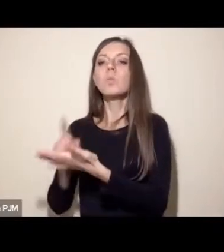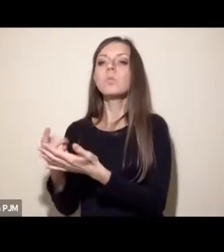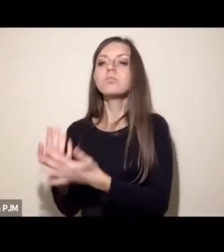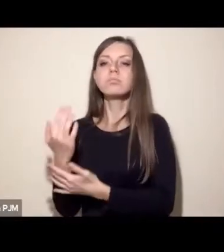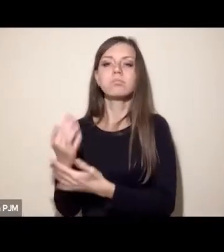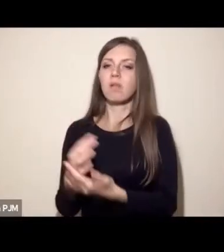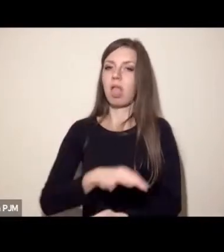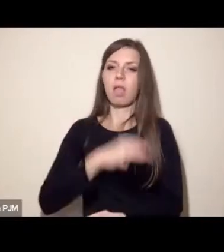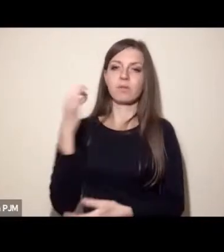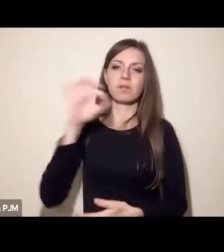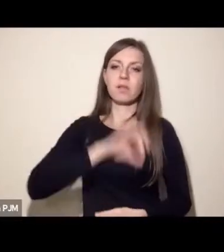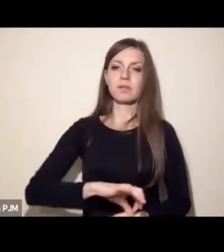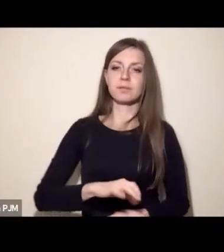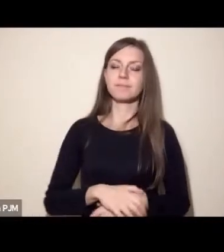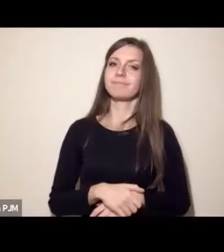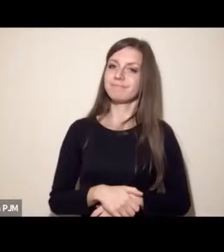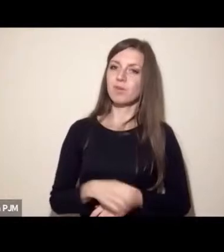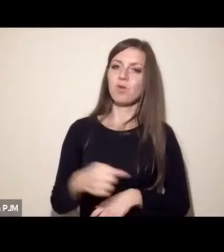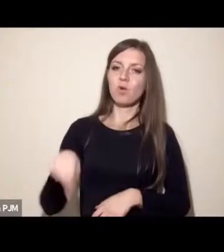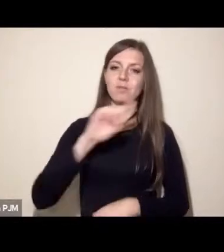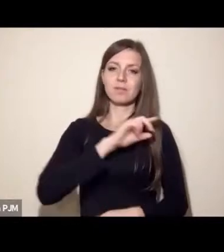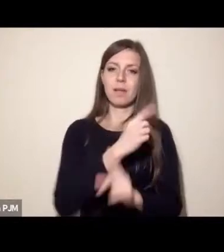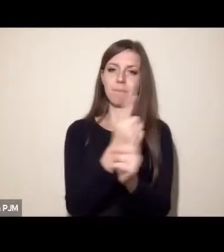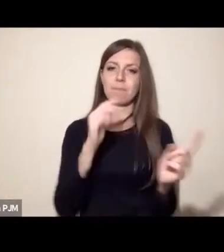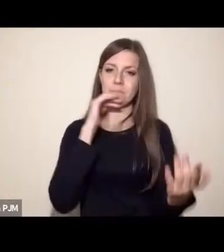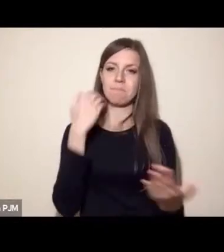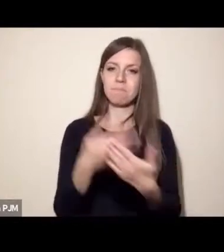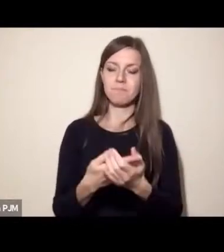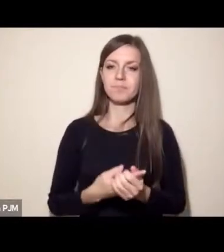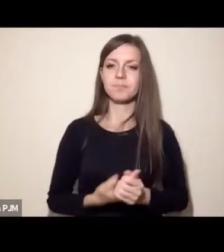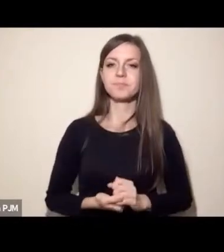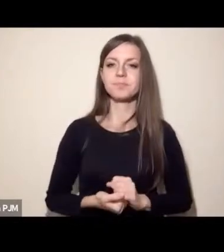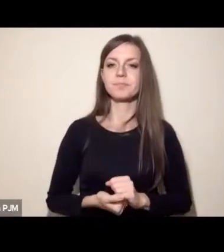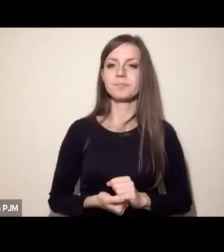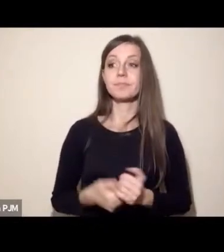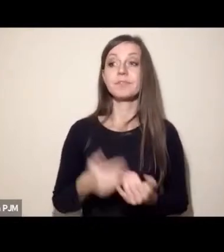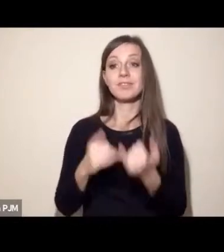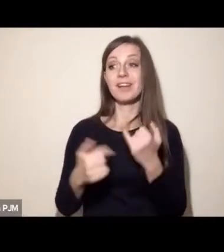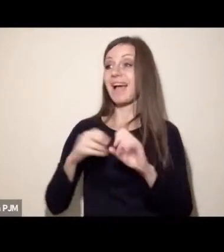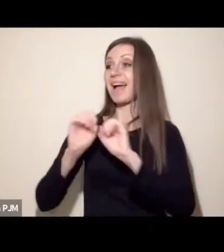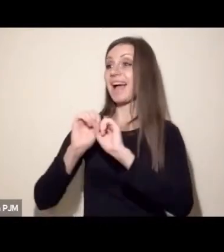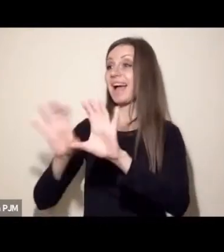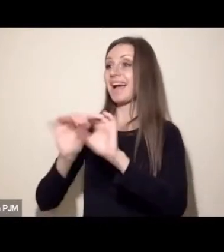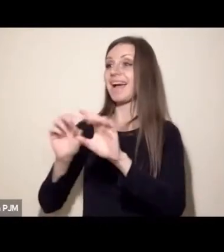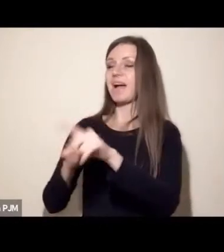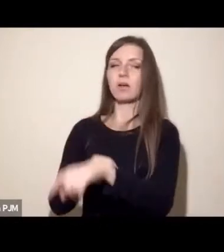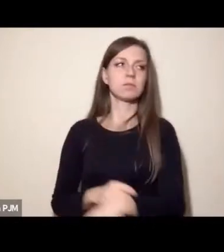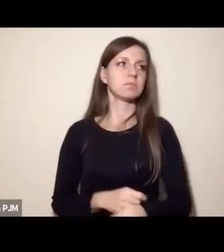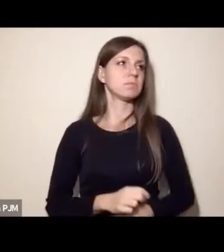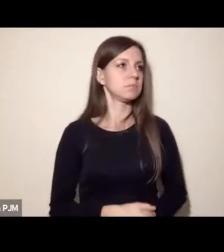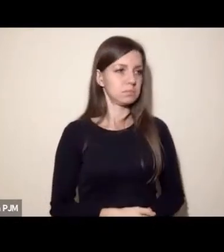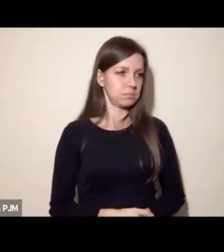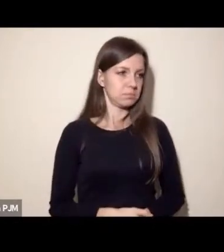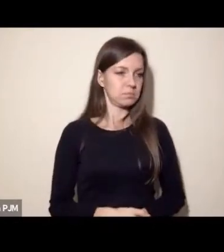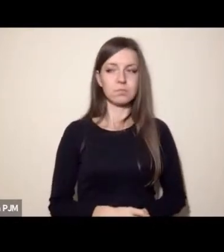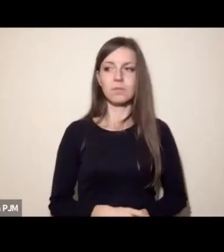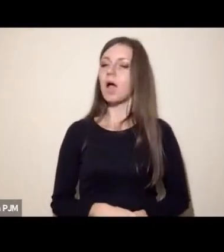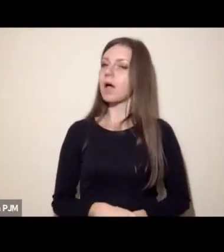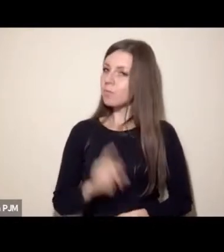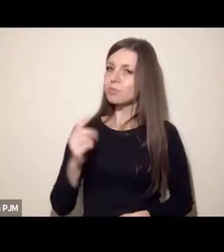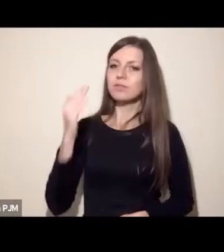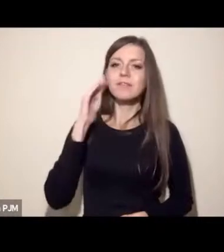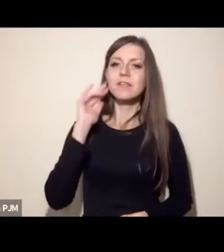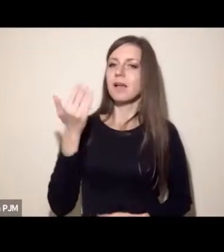to na pewno należy wziąć pod uwagę w momencie kiedy perswadujemy już czyli wskazujemy jakieś realne